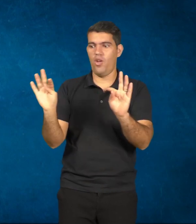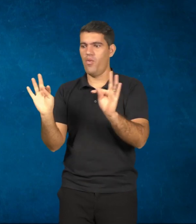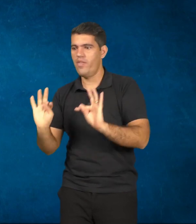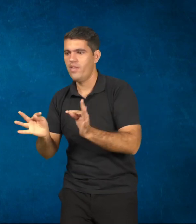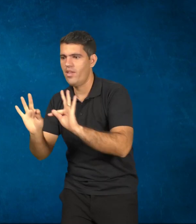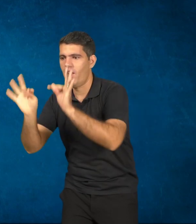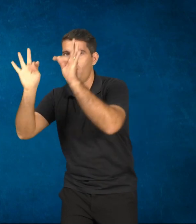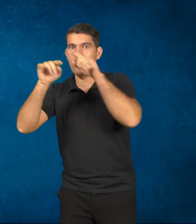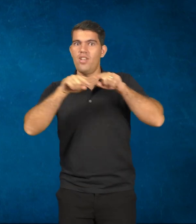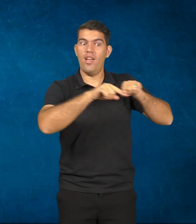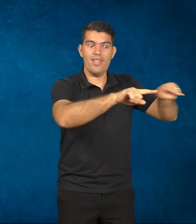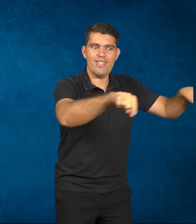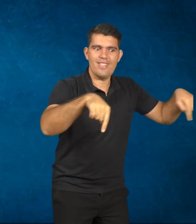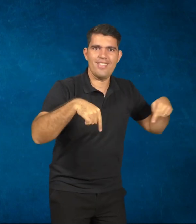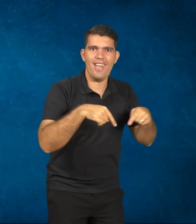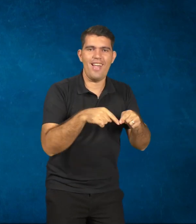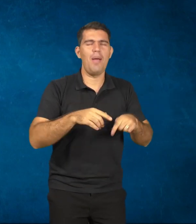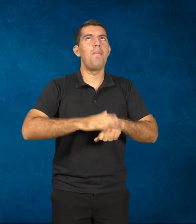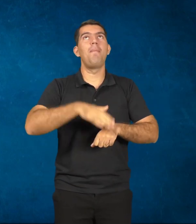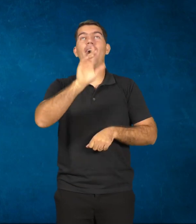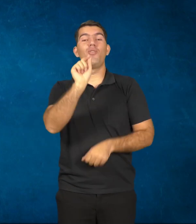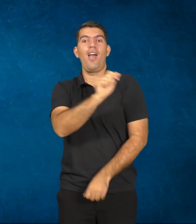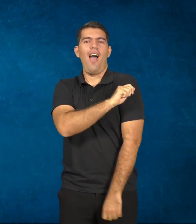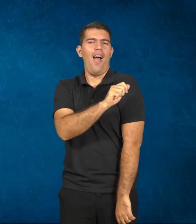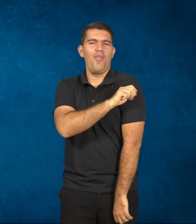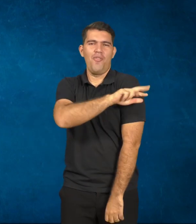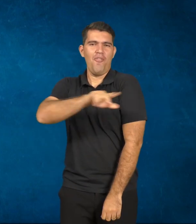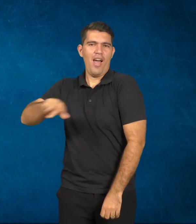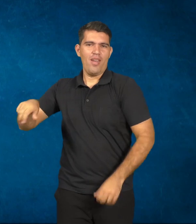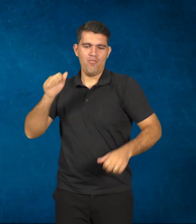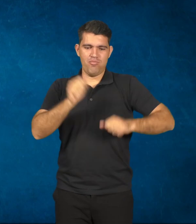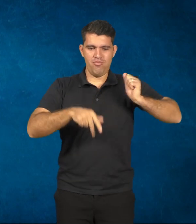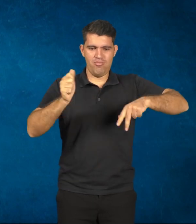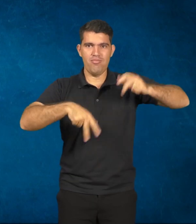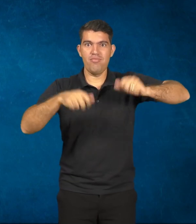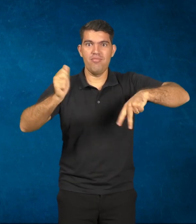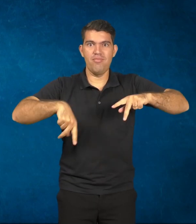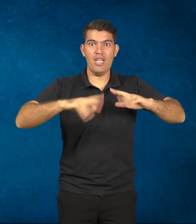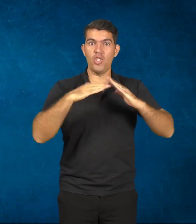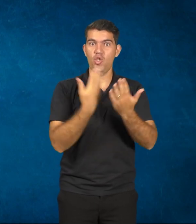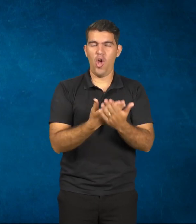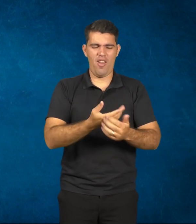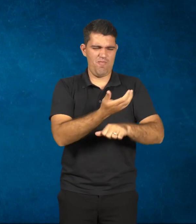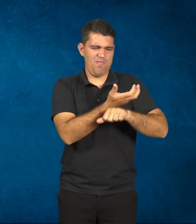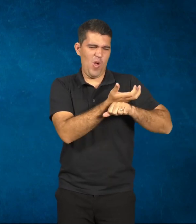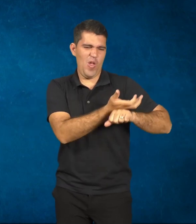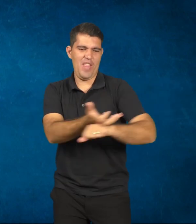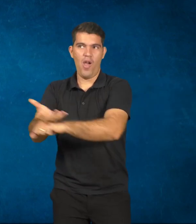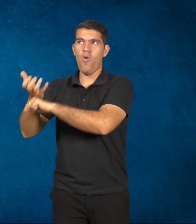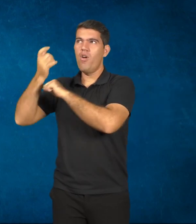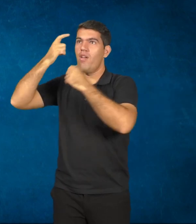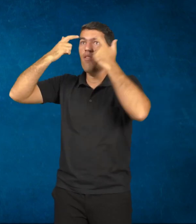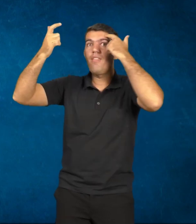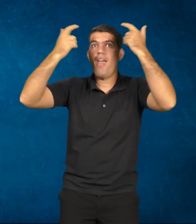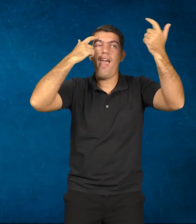Cada vez mais os estudantes chegam ao colégio repletos de conteúdos, de discussões, de informações